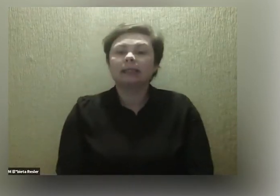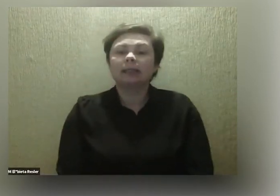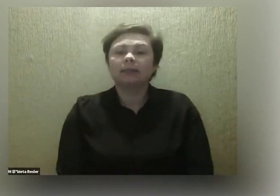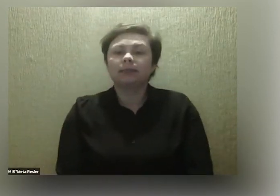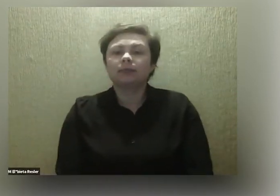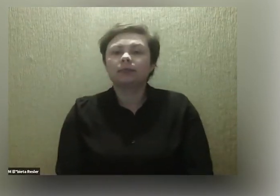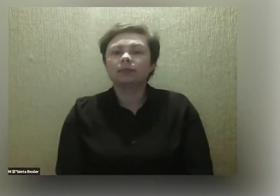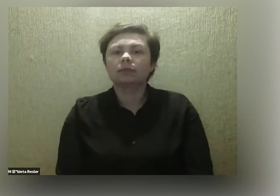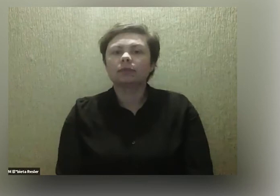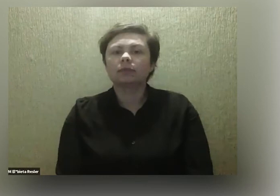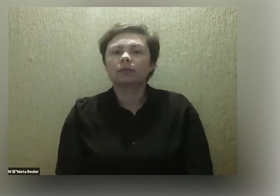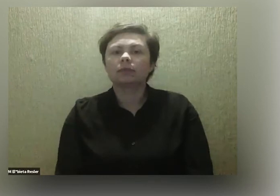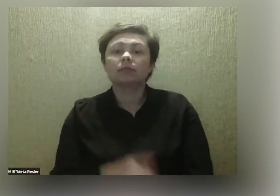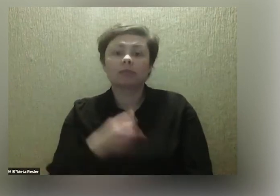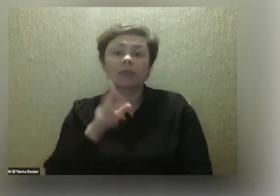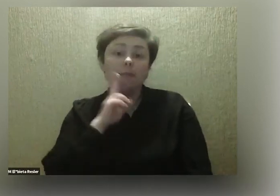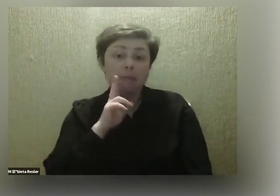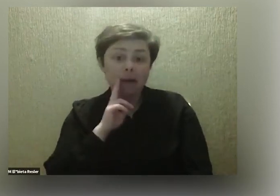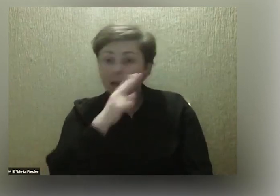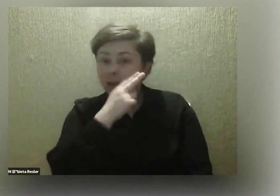mamie niewidzącej?